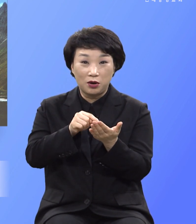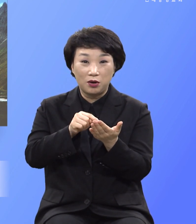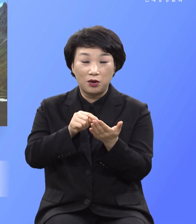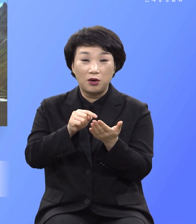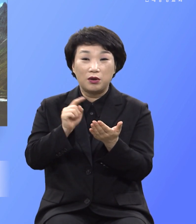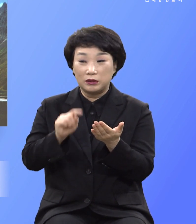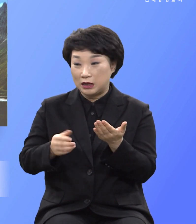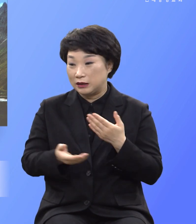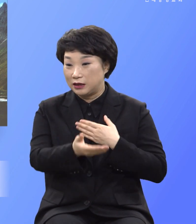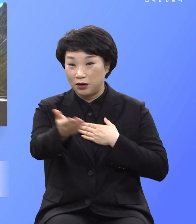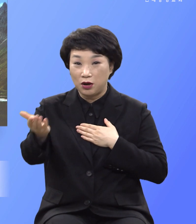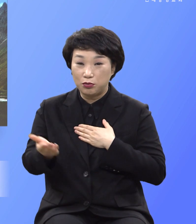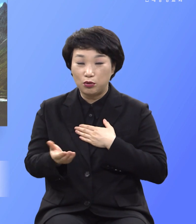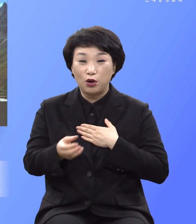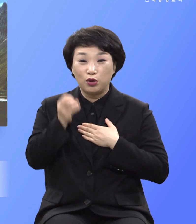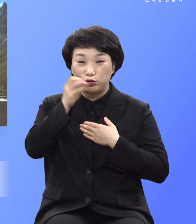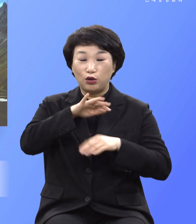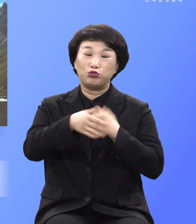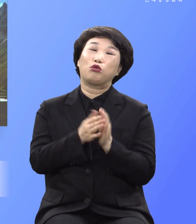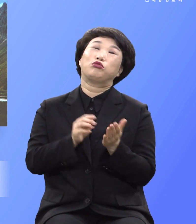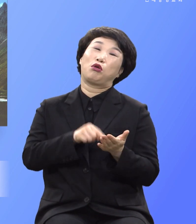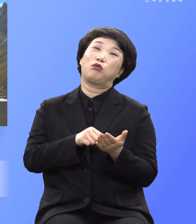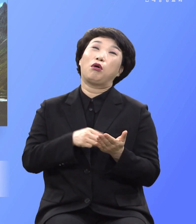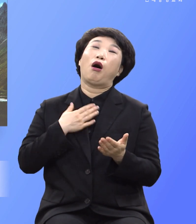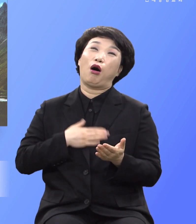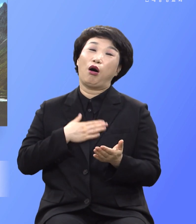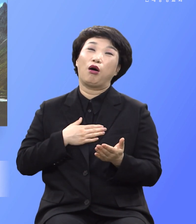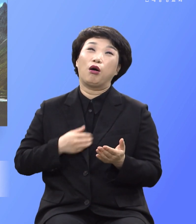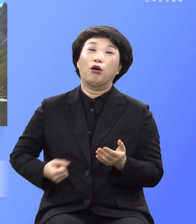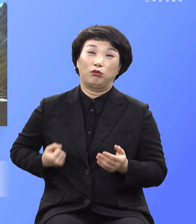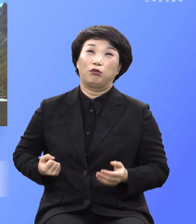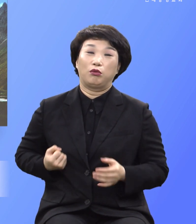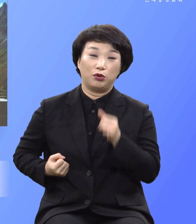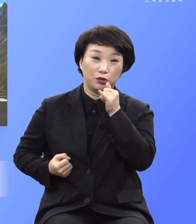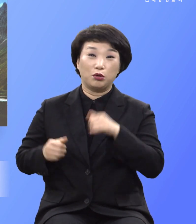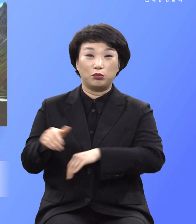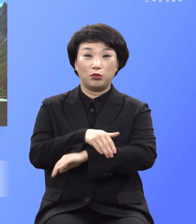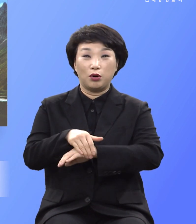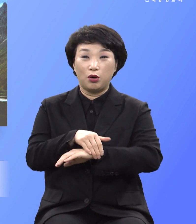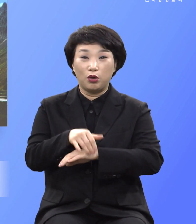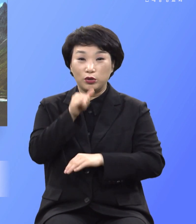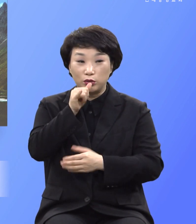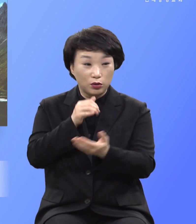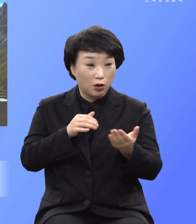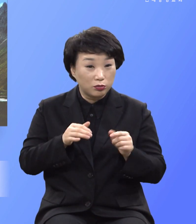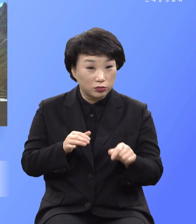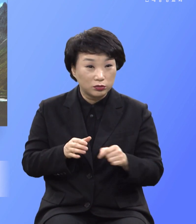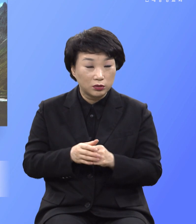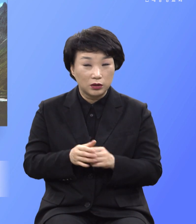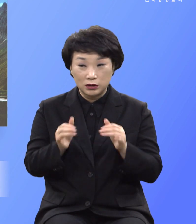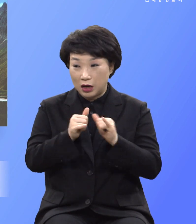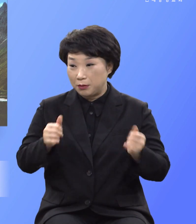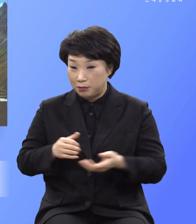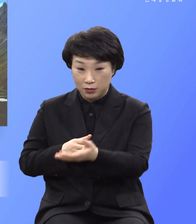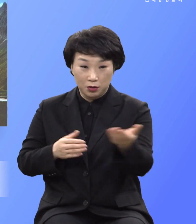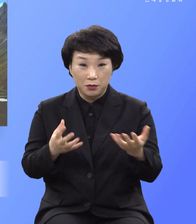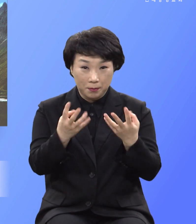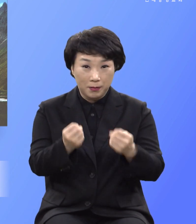여러분들이 그냥 성경인가 보다 하고 그냥 치고보고 많은 분들이 많이 있습니다만